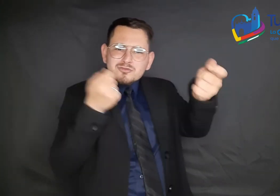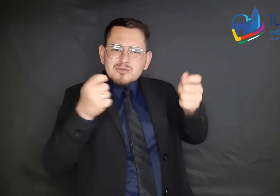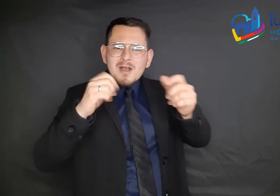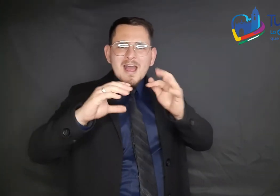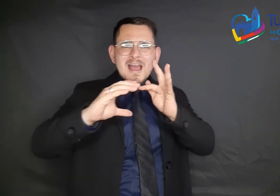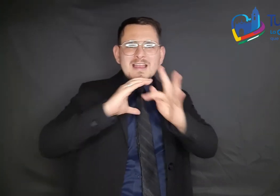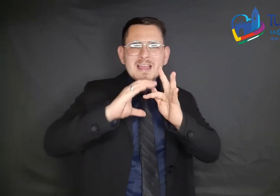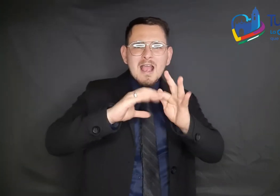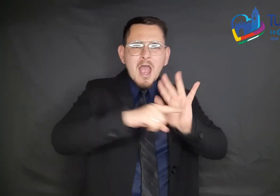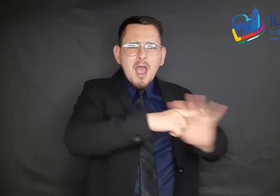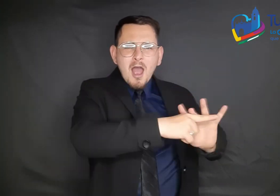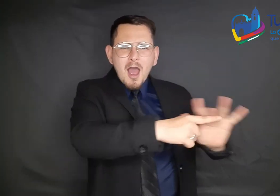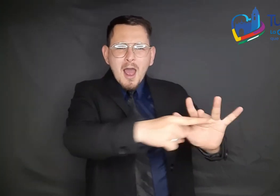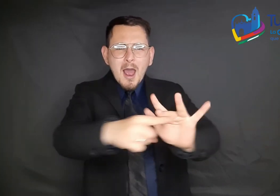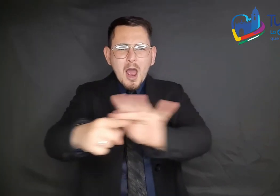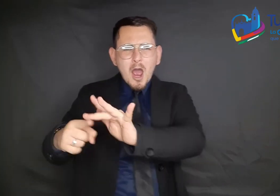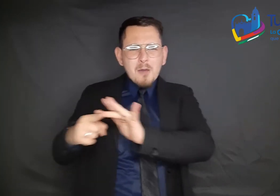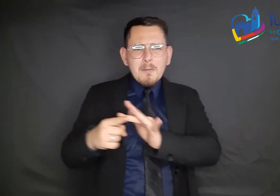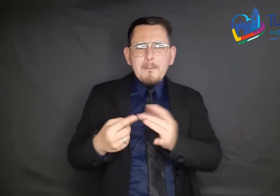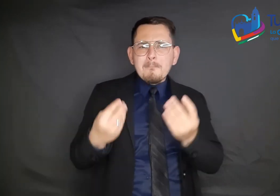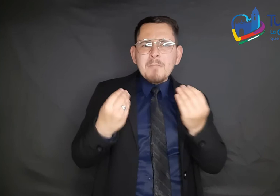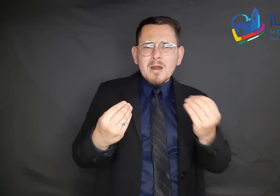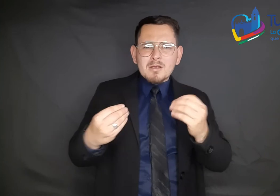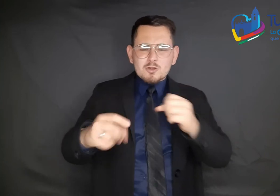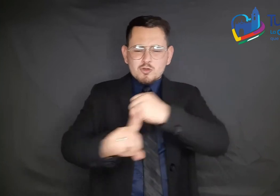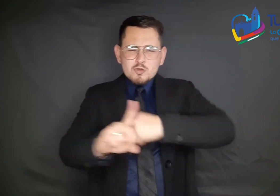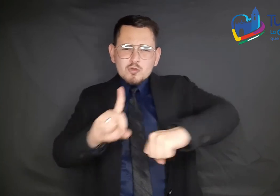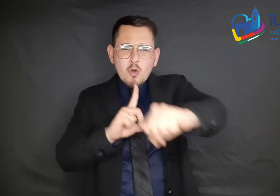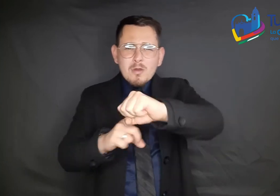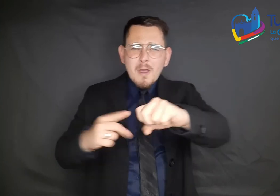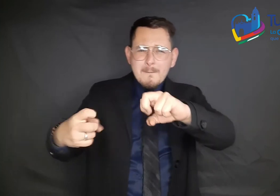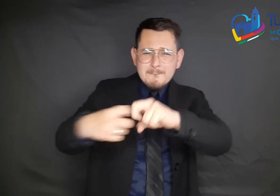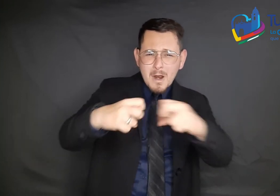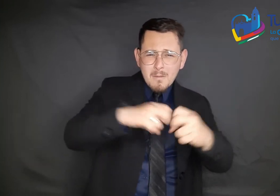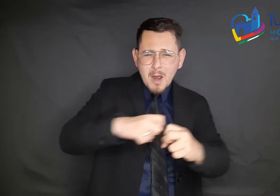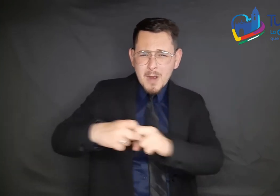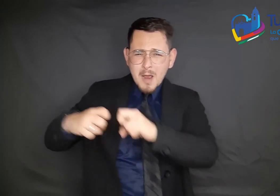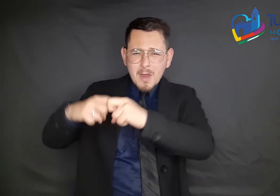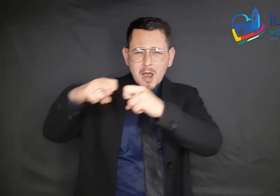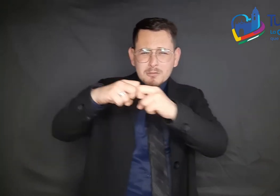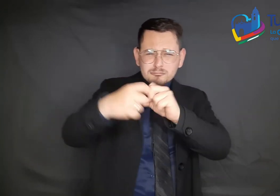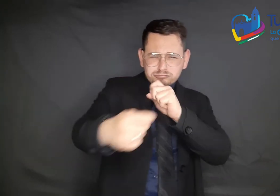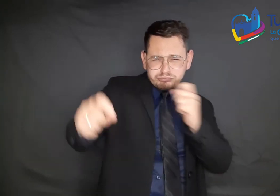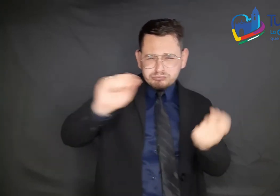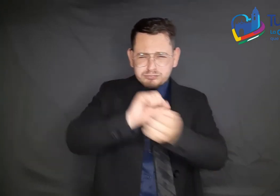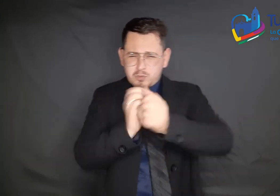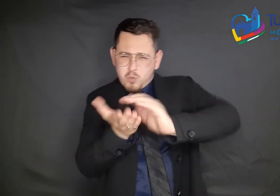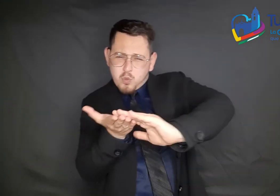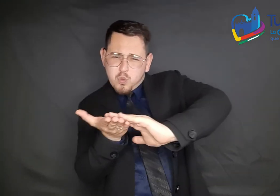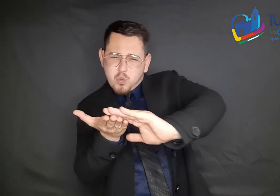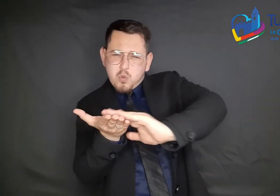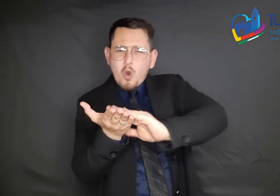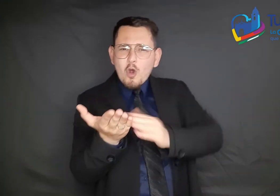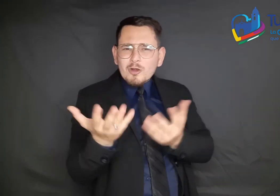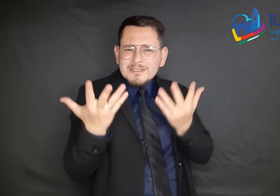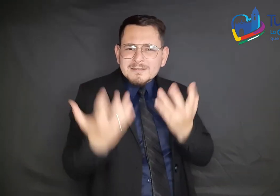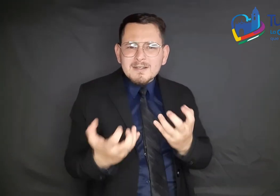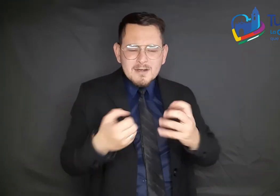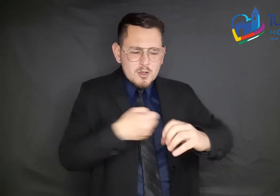satisfacer problemáticas sociales, mejorar la calidad de vida e impulsar el desarrollo urbano sostenible de